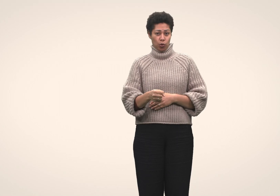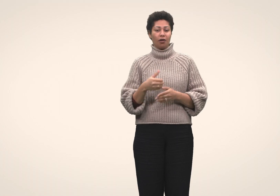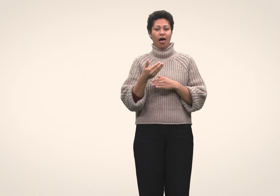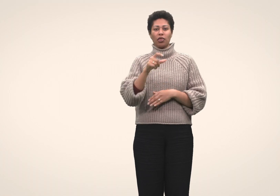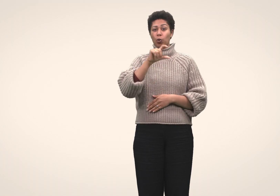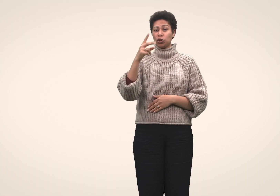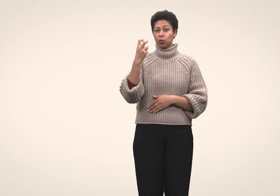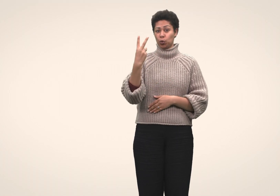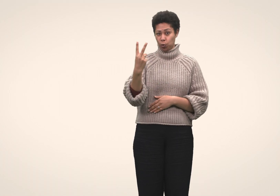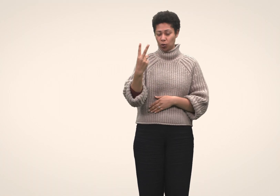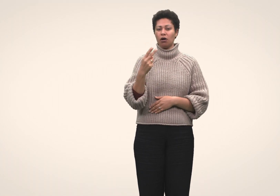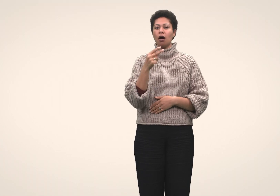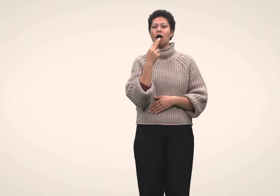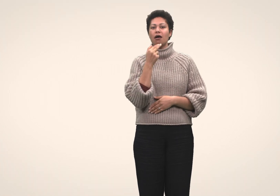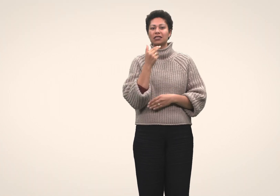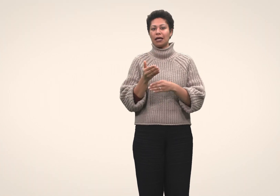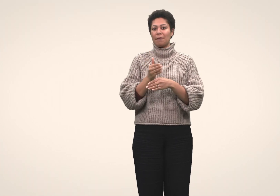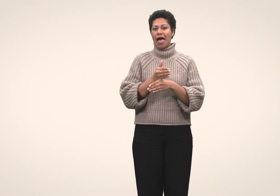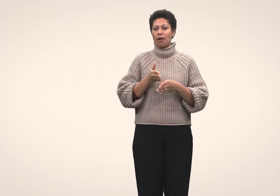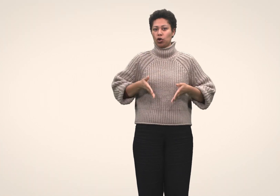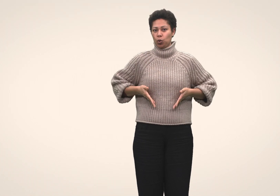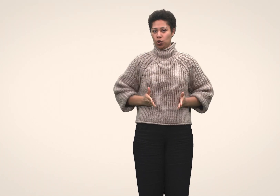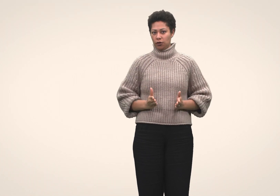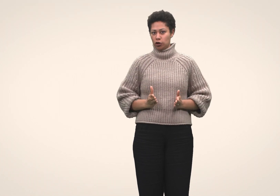Spontanabort etter uke 22 kalles en prematur fødsel.